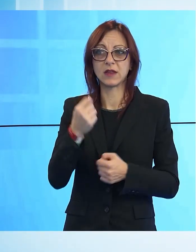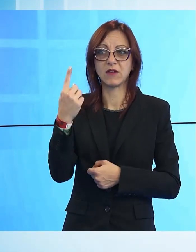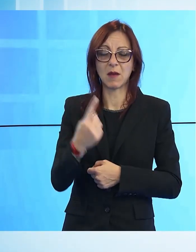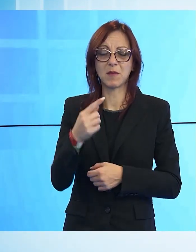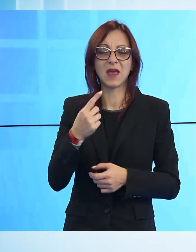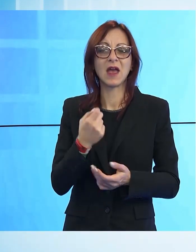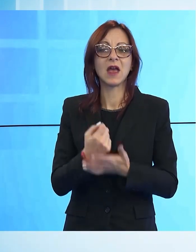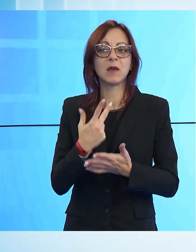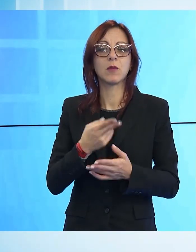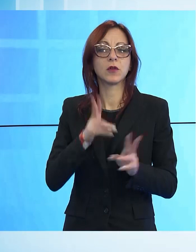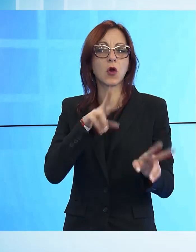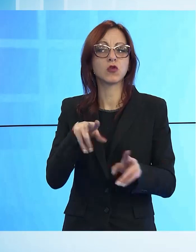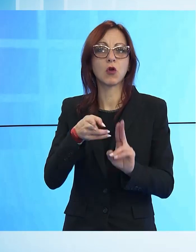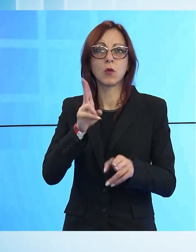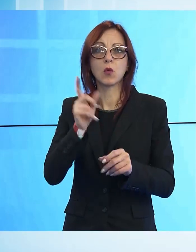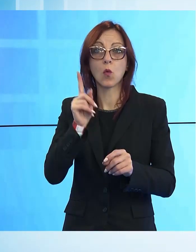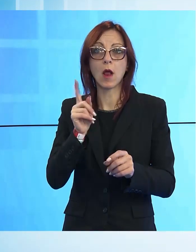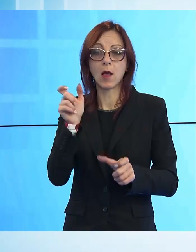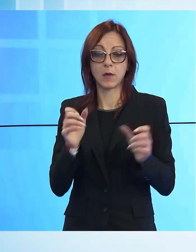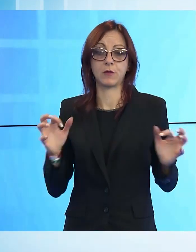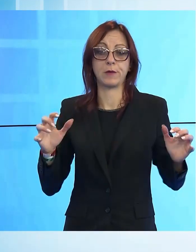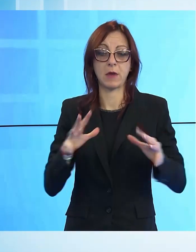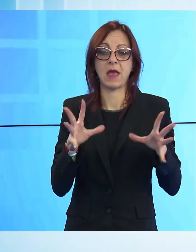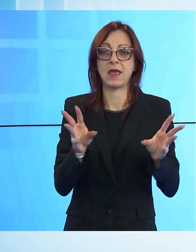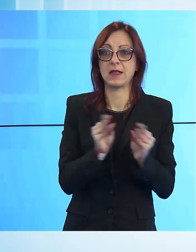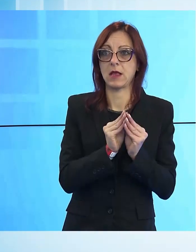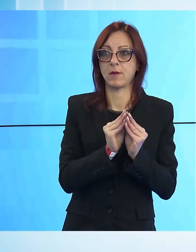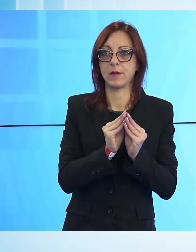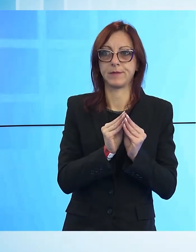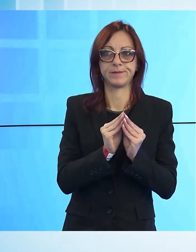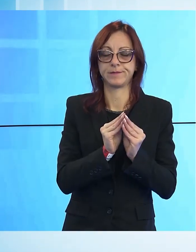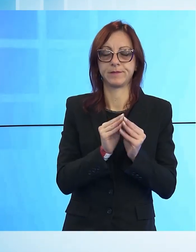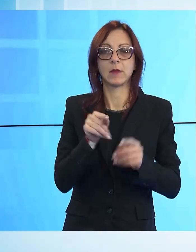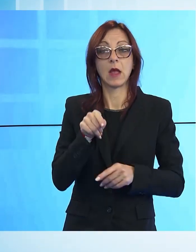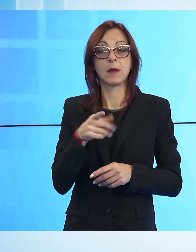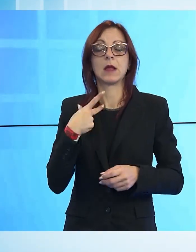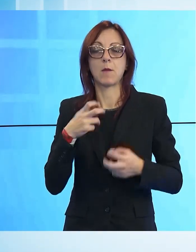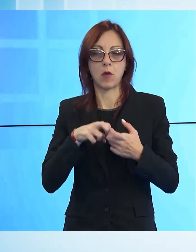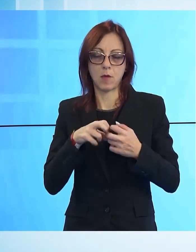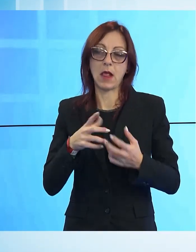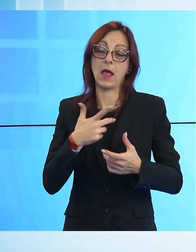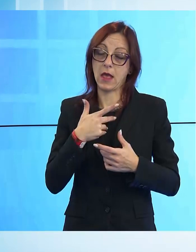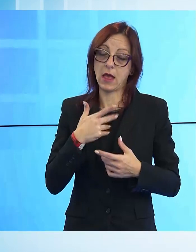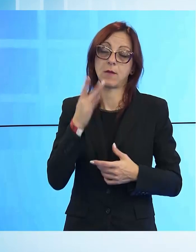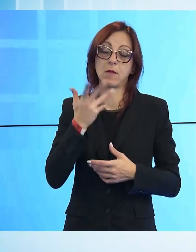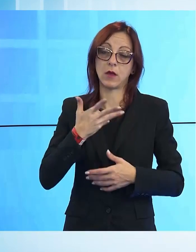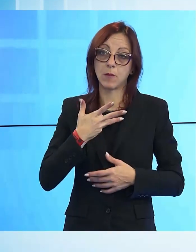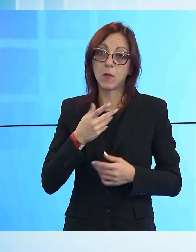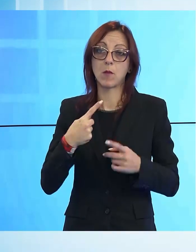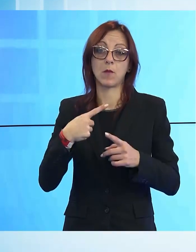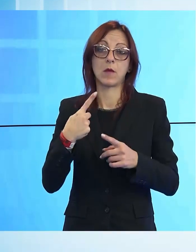persone. La criticità poteva esserci indipendentemente dall'epidemia e quindi dalla situazione